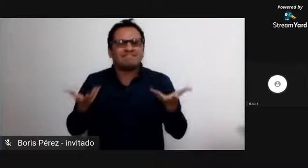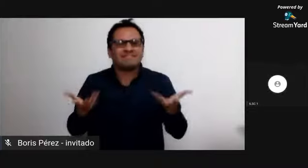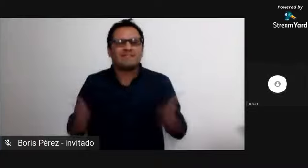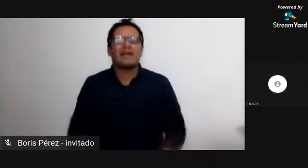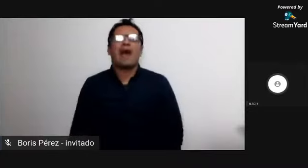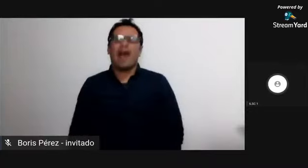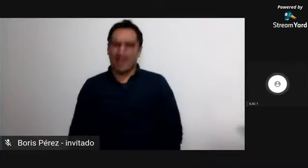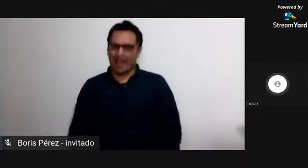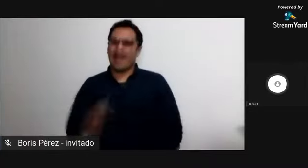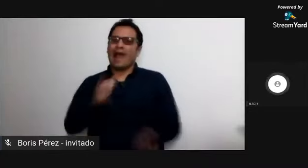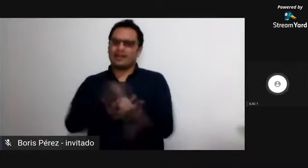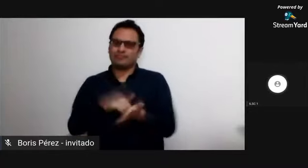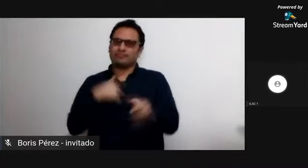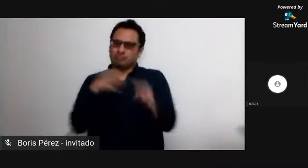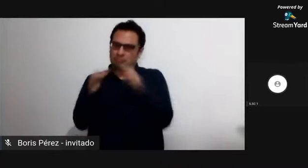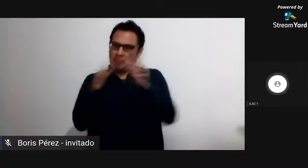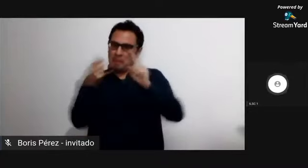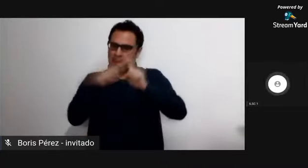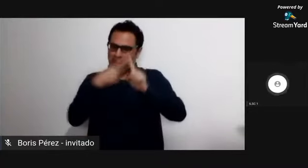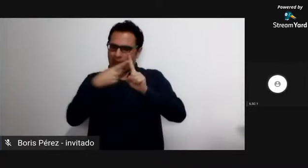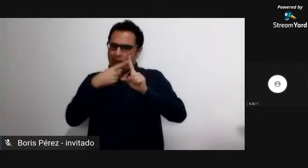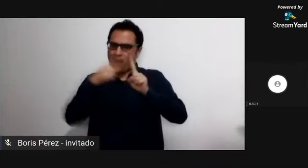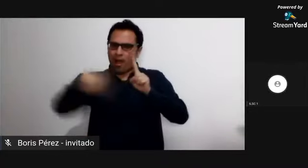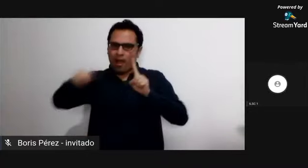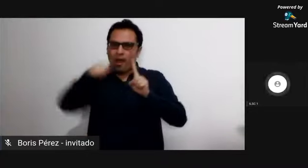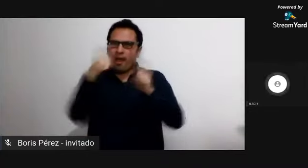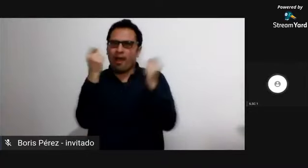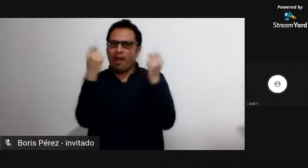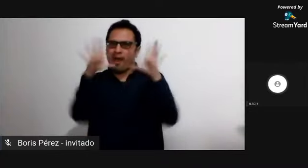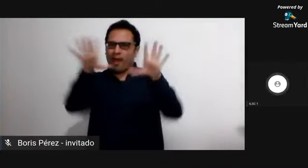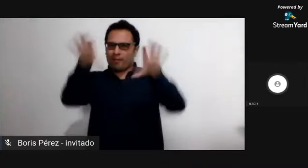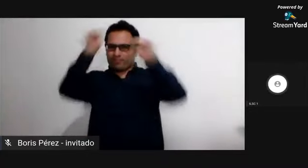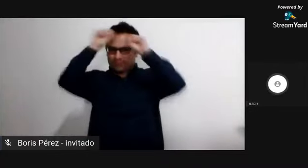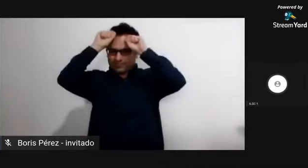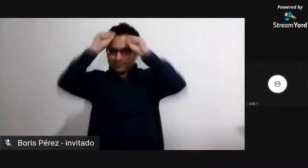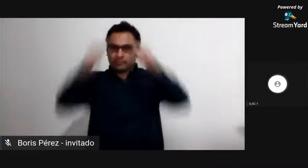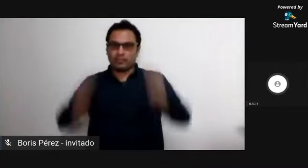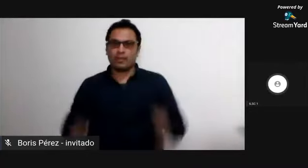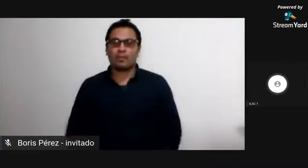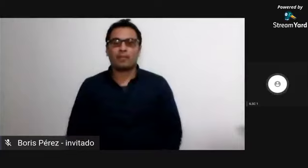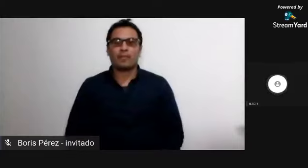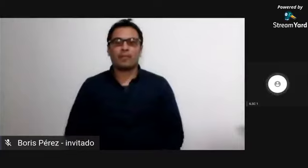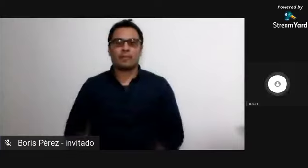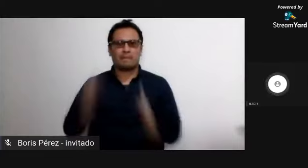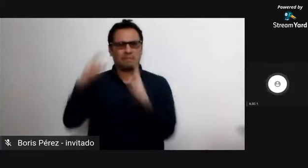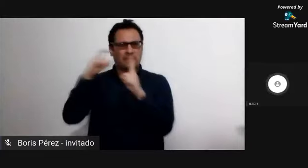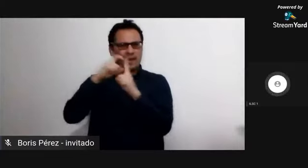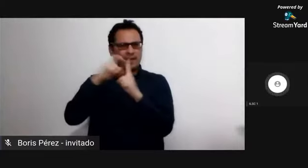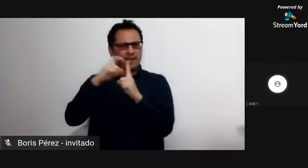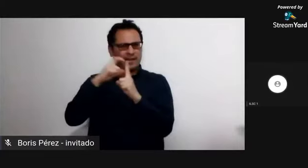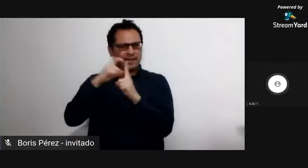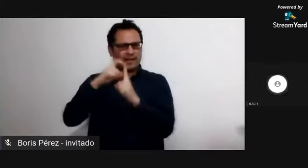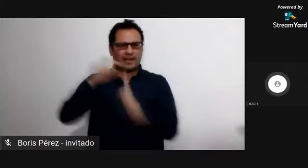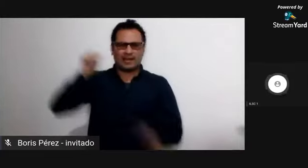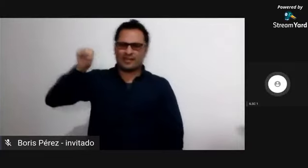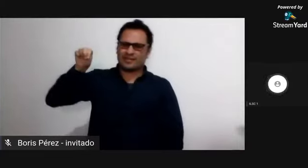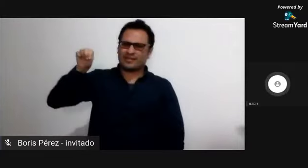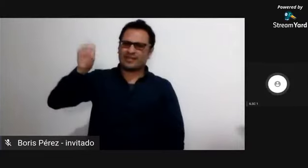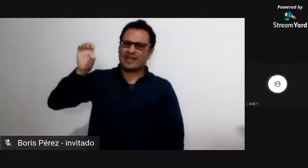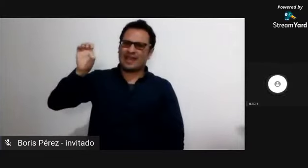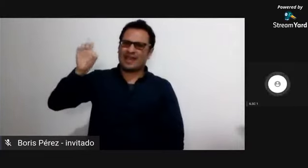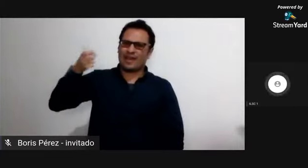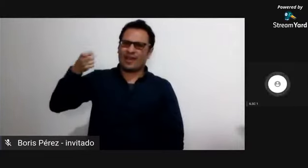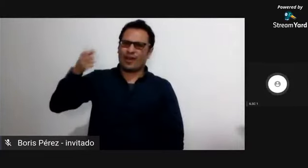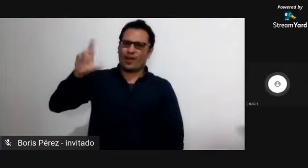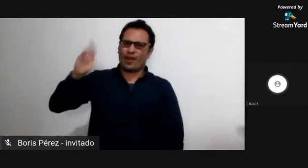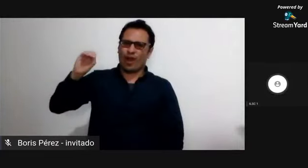diferentes porque debería haber una seña para cada uno de estos términos negros afrocolombianos o afrodescendientes es importante